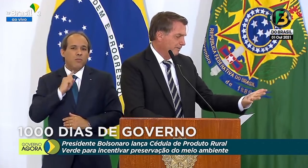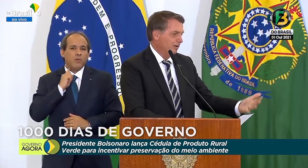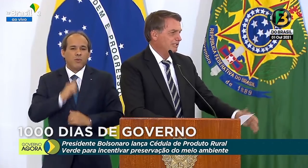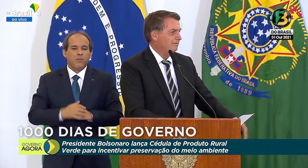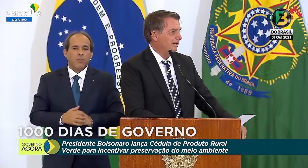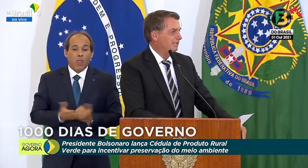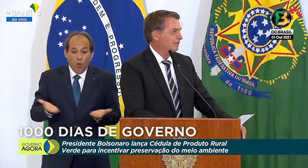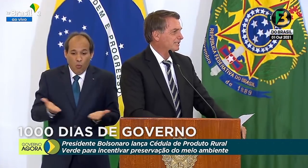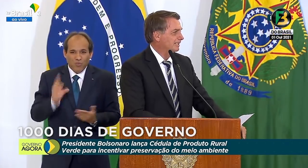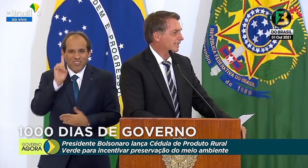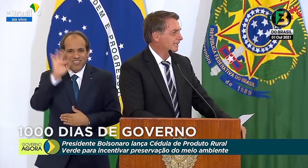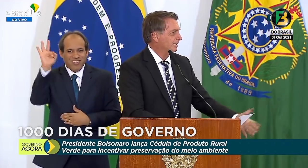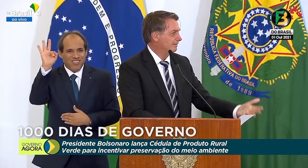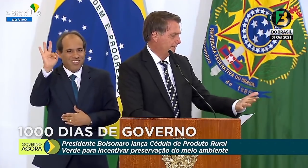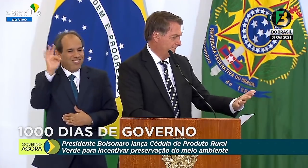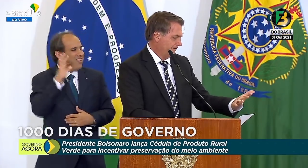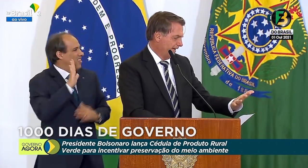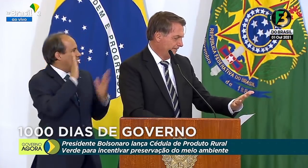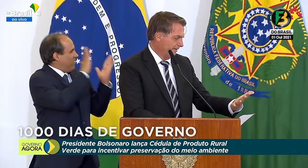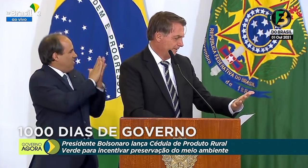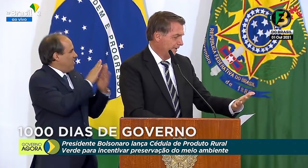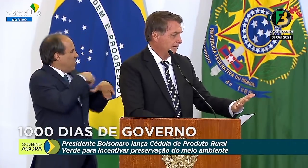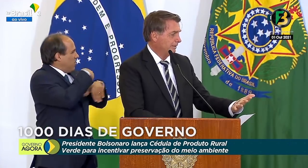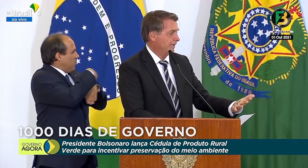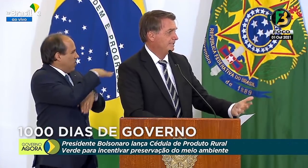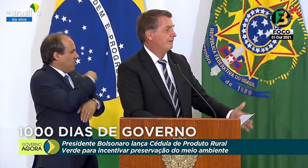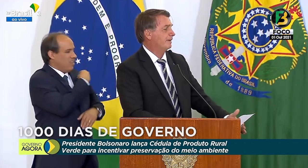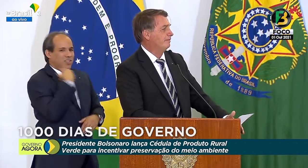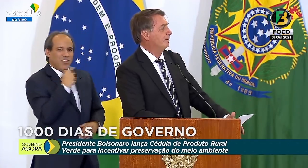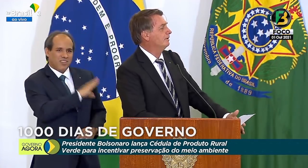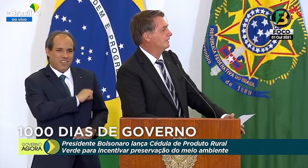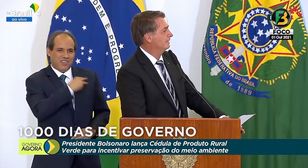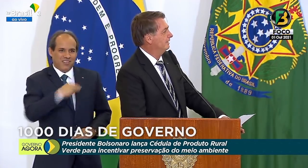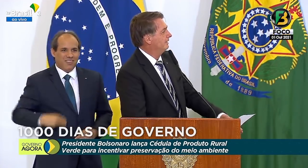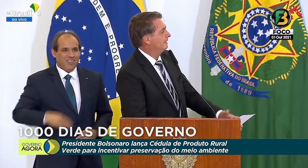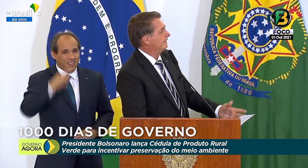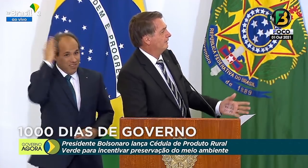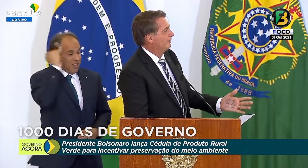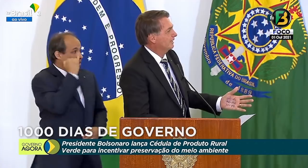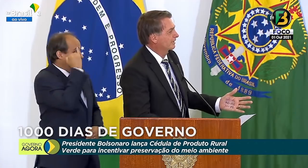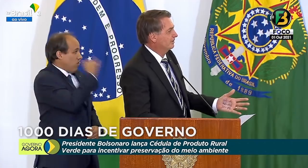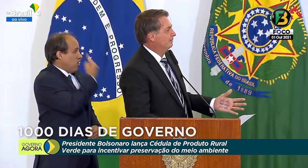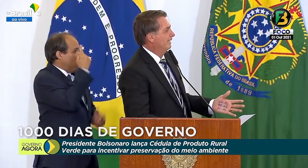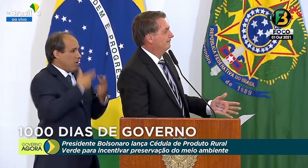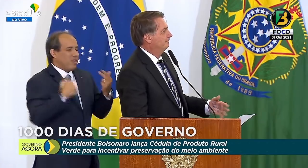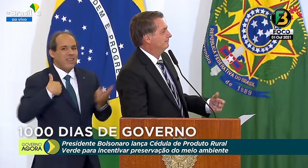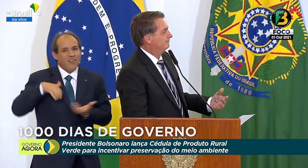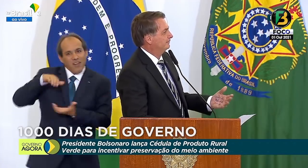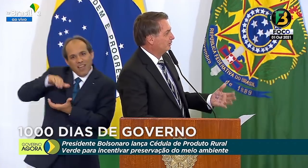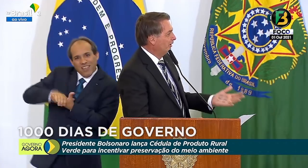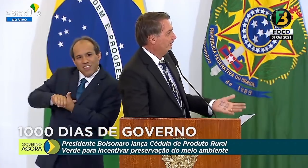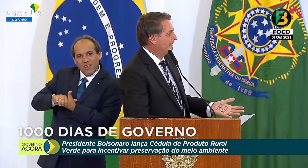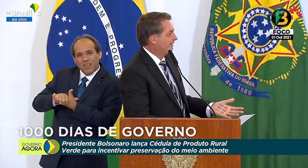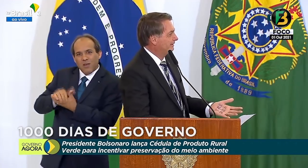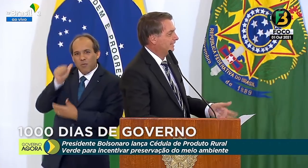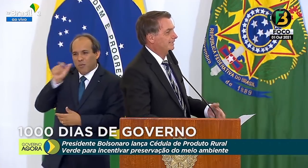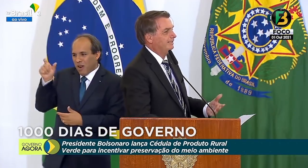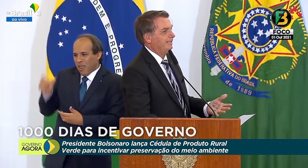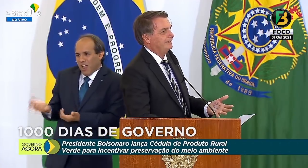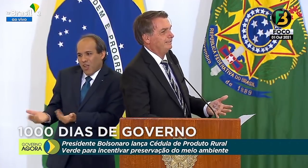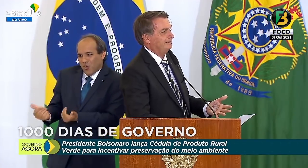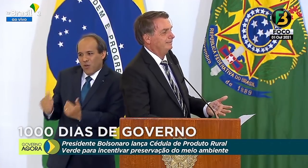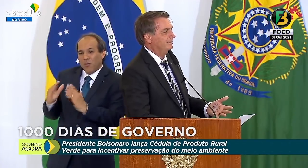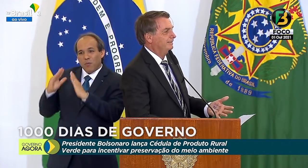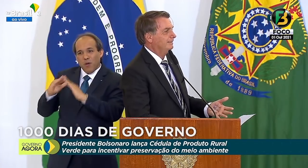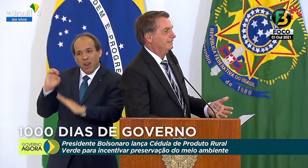DF hoje, já falei da nossa querida Flávia Arruda e dizer a Flávia uma coisa. Eu casei com uma jovem da